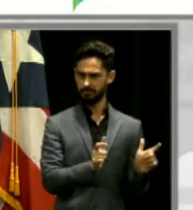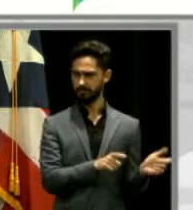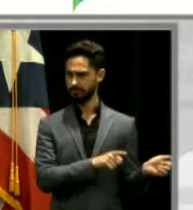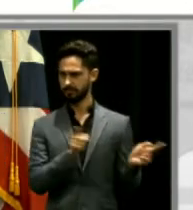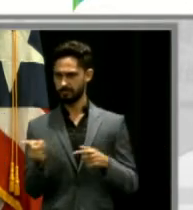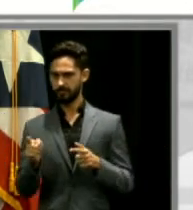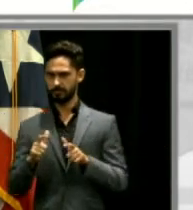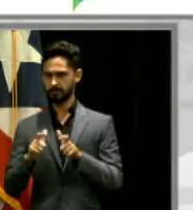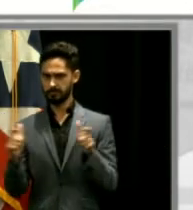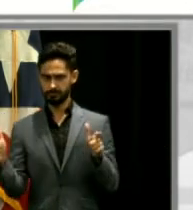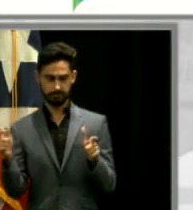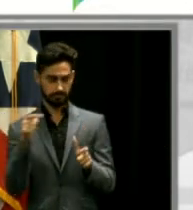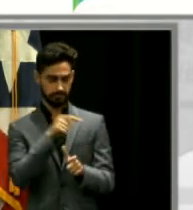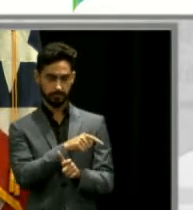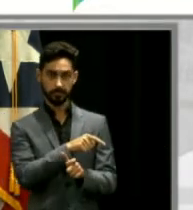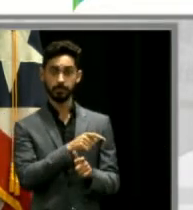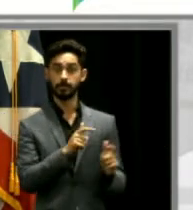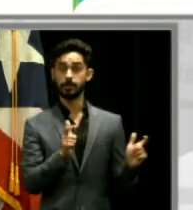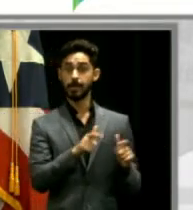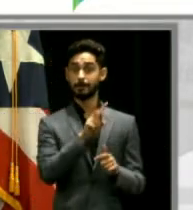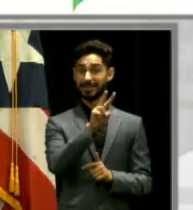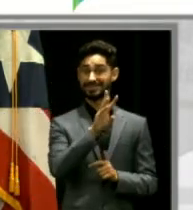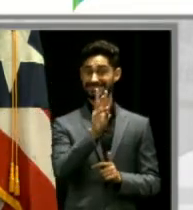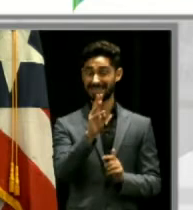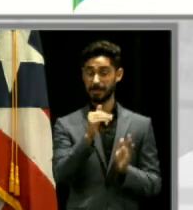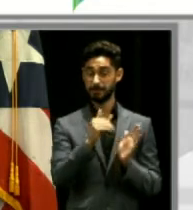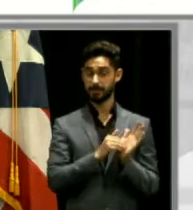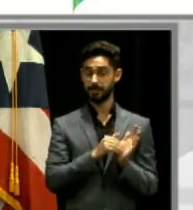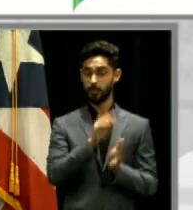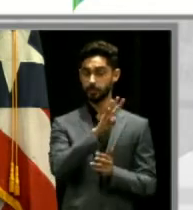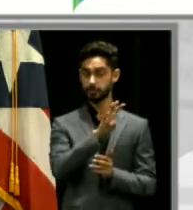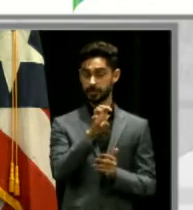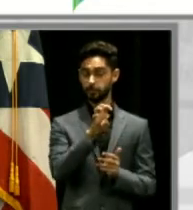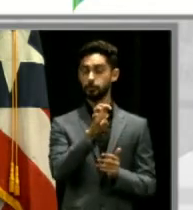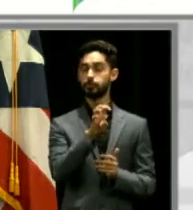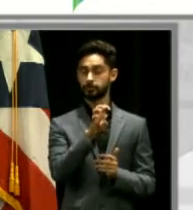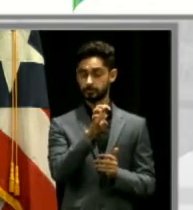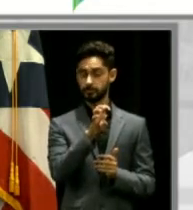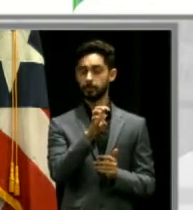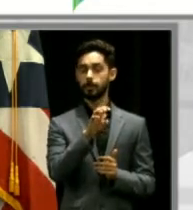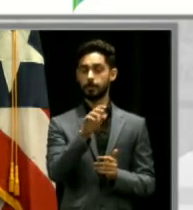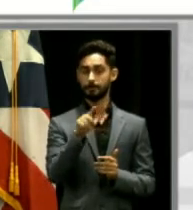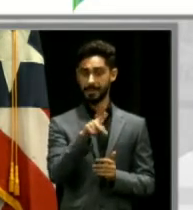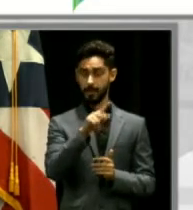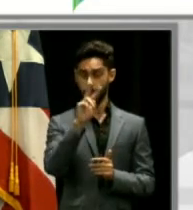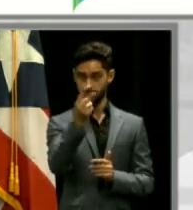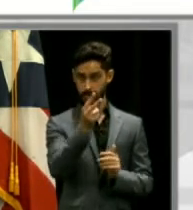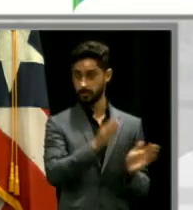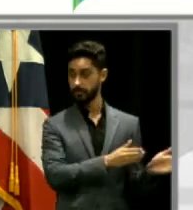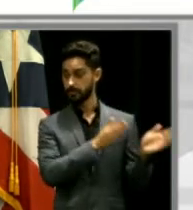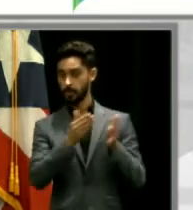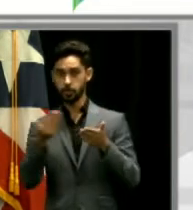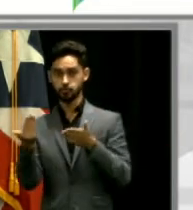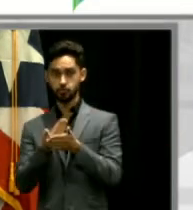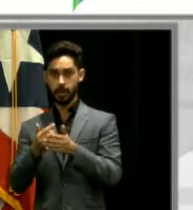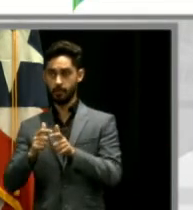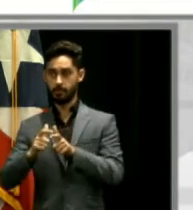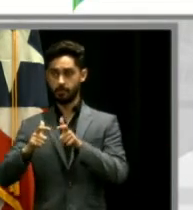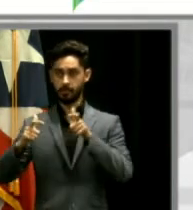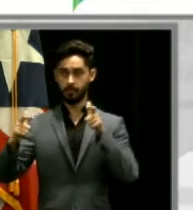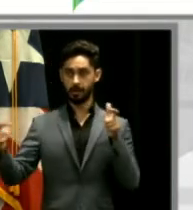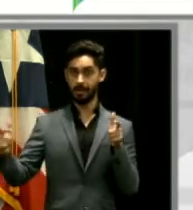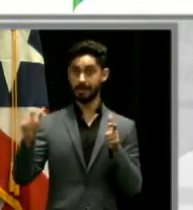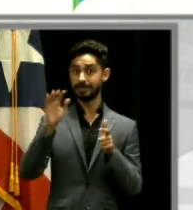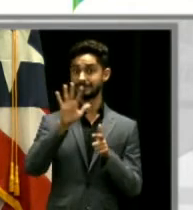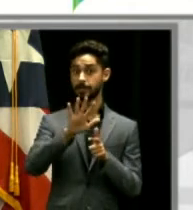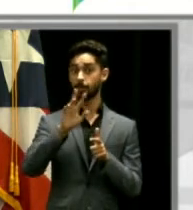el área existente ocuparía 26.406 pies cuadrados versus el área, el hospital nuevo en áreas internas en pies cuadrados de